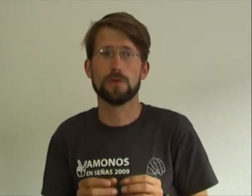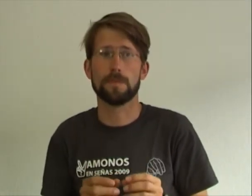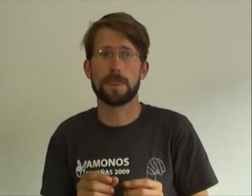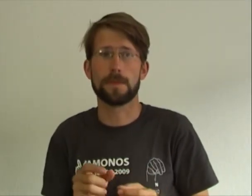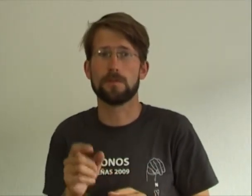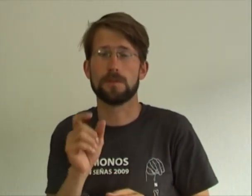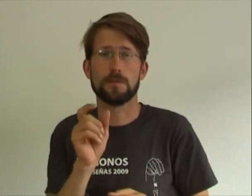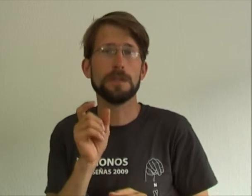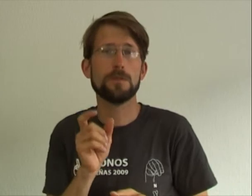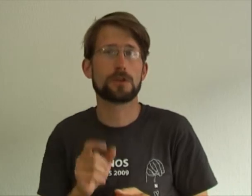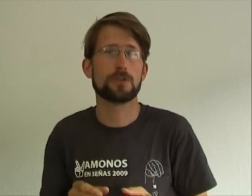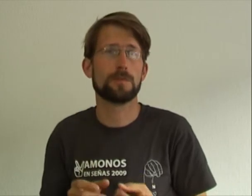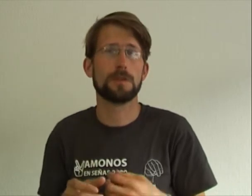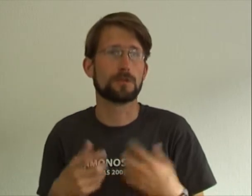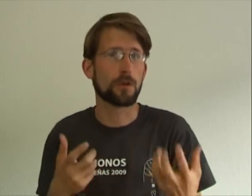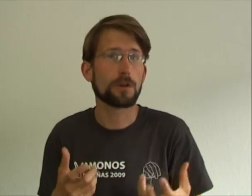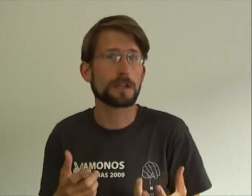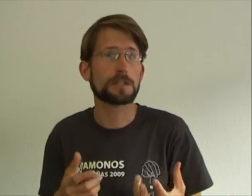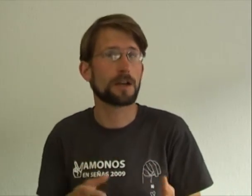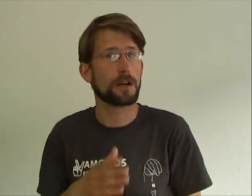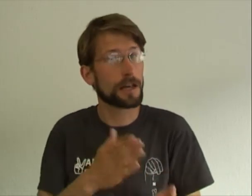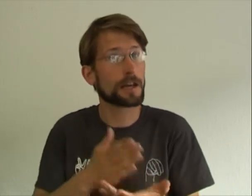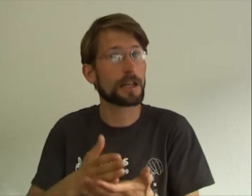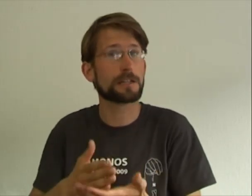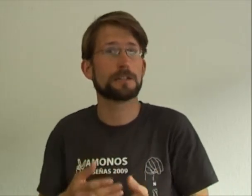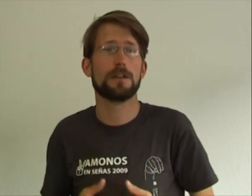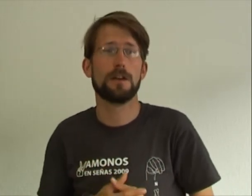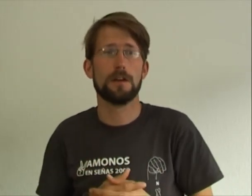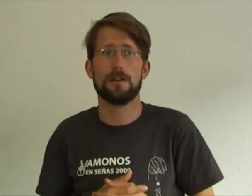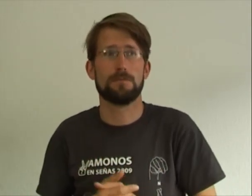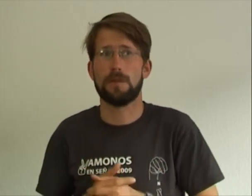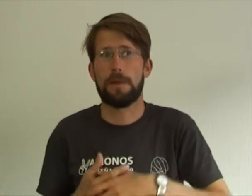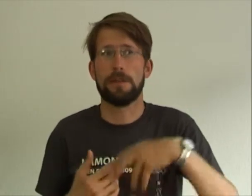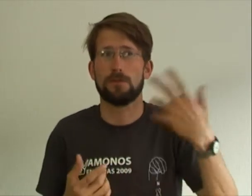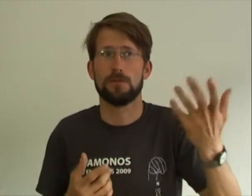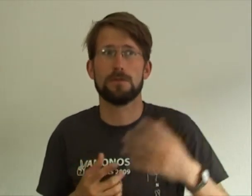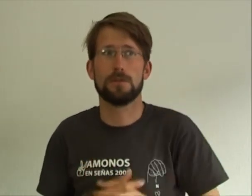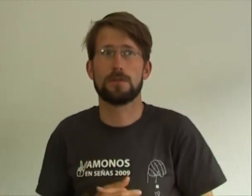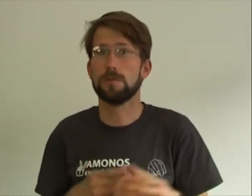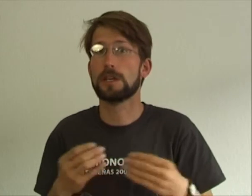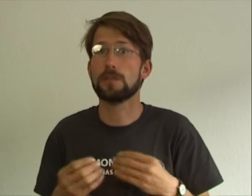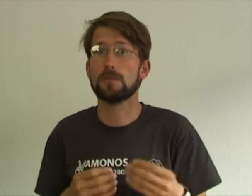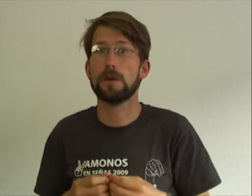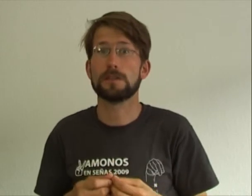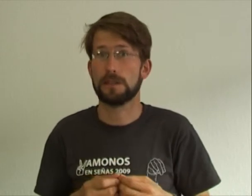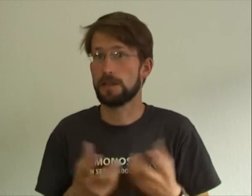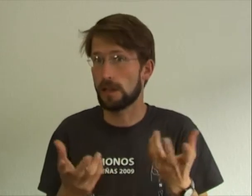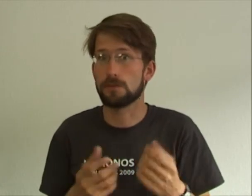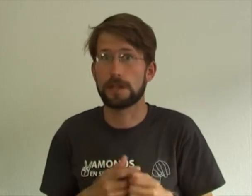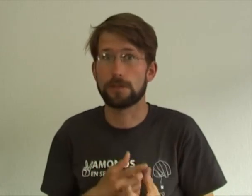minicurso de una hora quizá cada clase, hablando, comunicando nomás en, claro, lengua